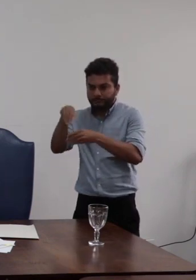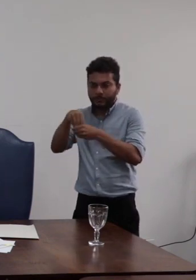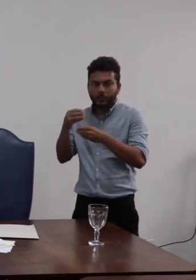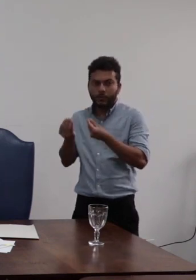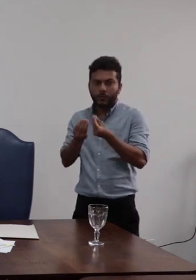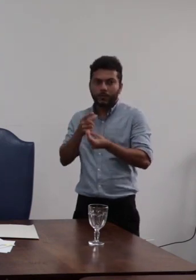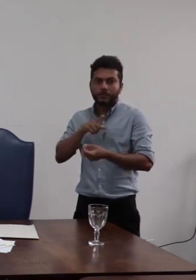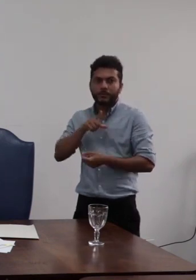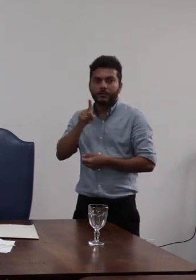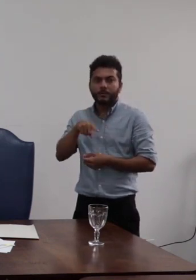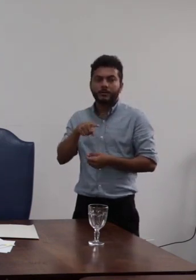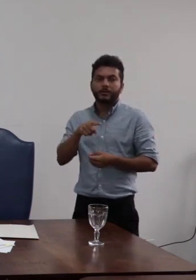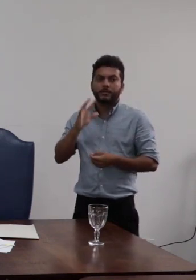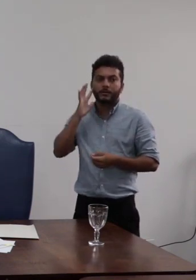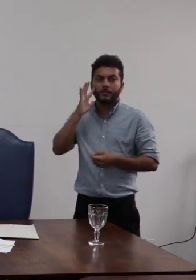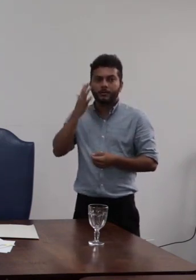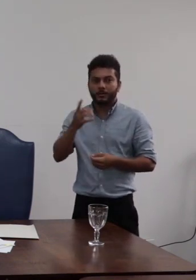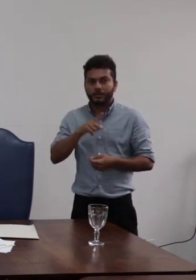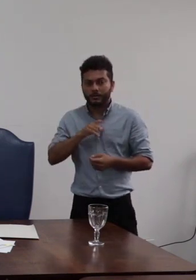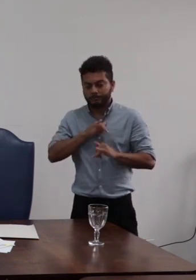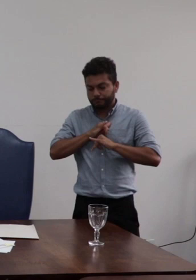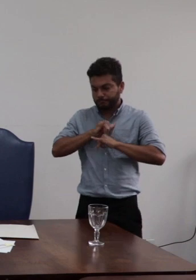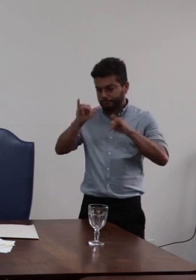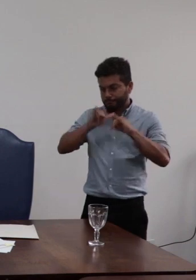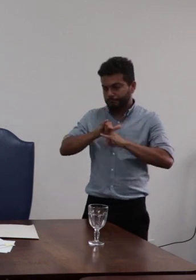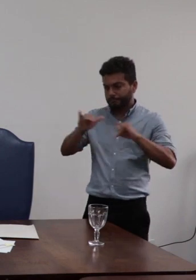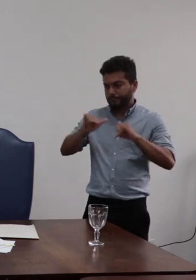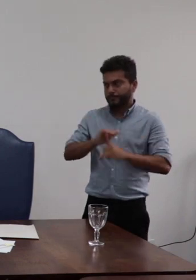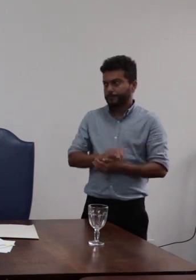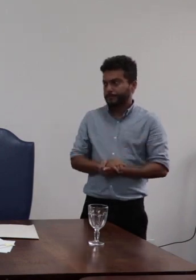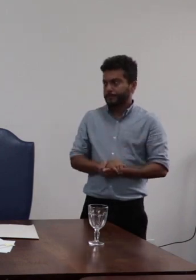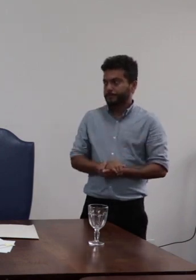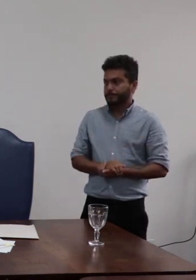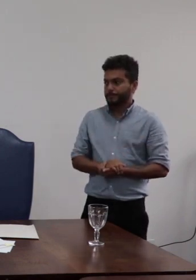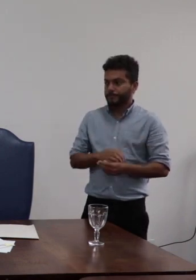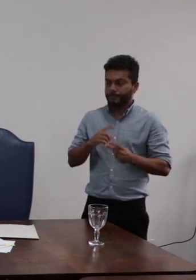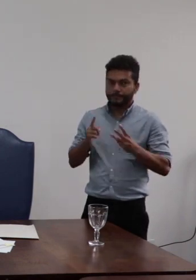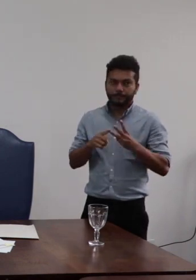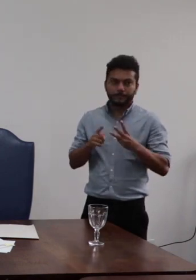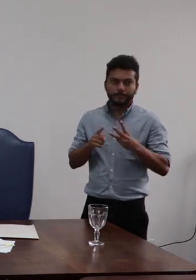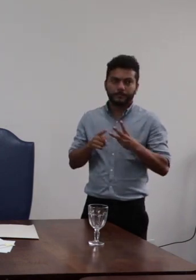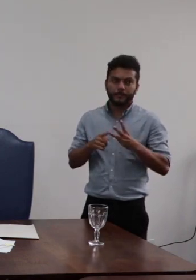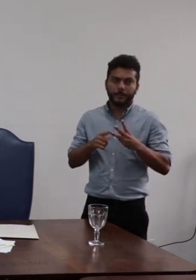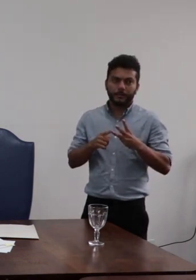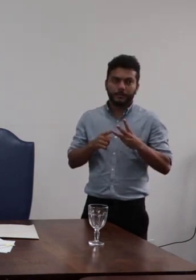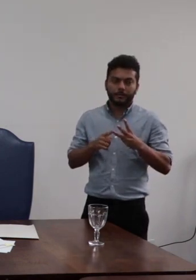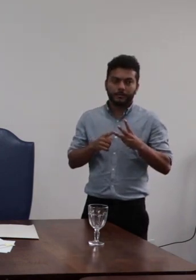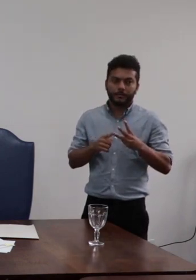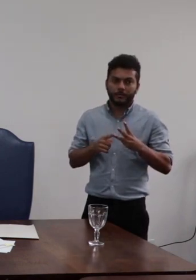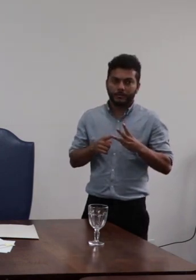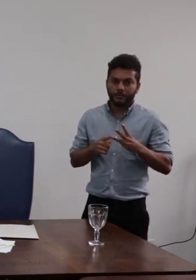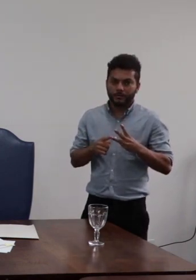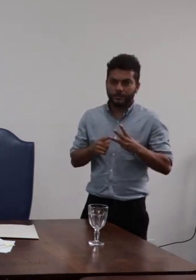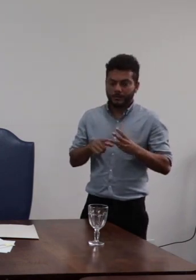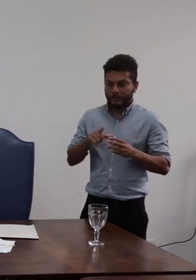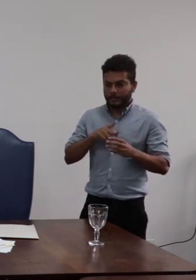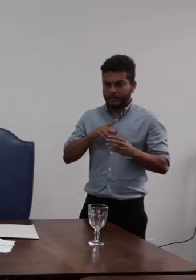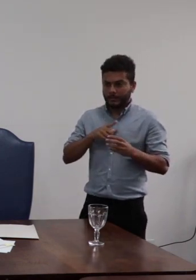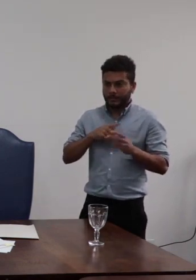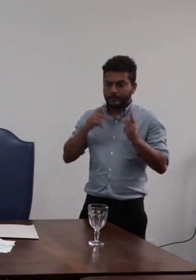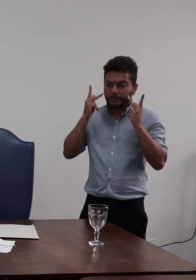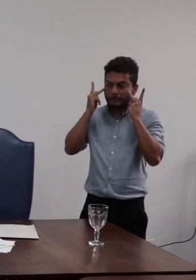com situações como as relatadas pelo denunciado terceiro considerando o constrangimento público